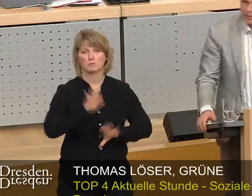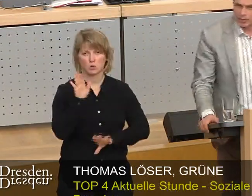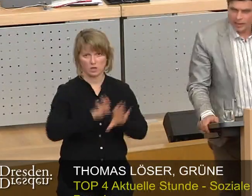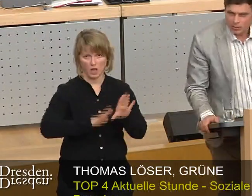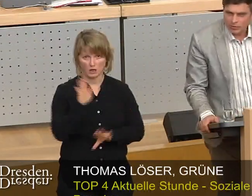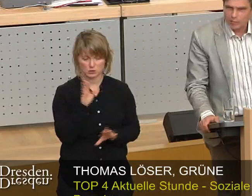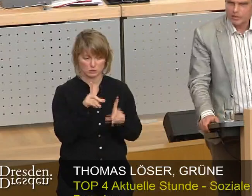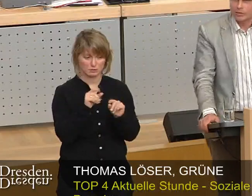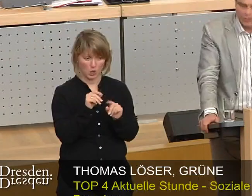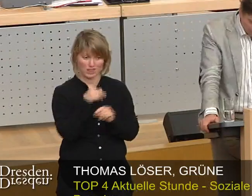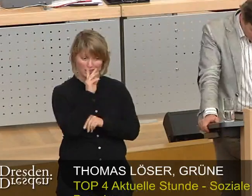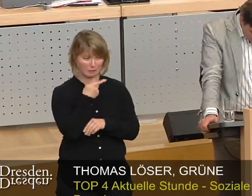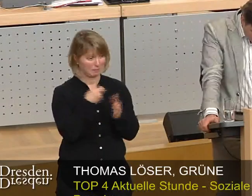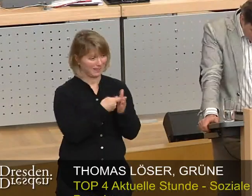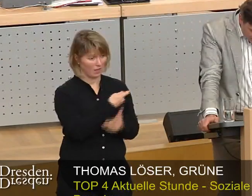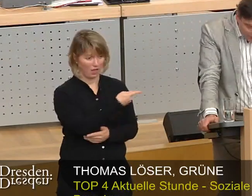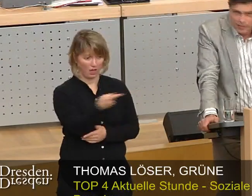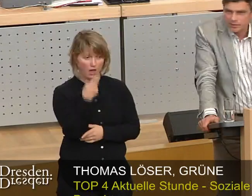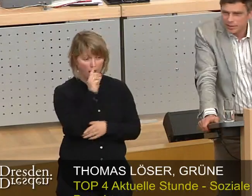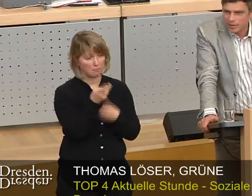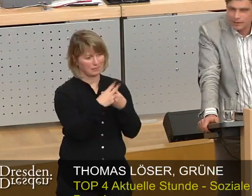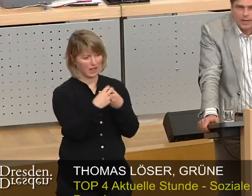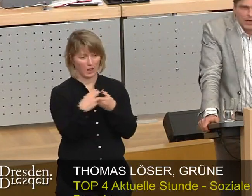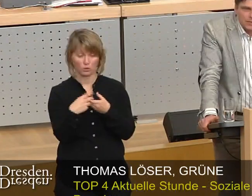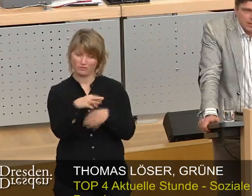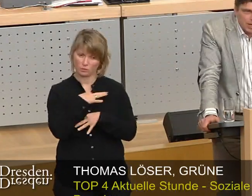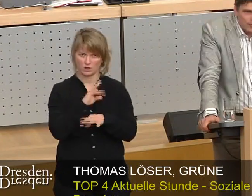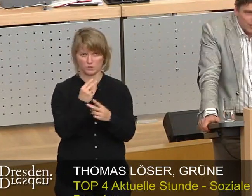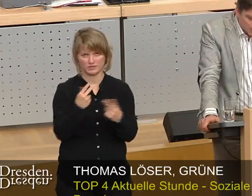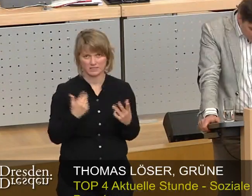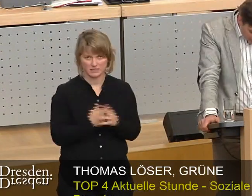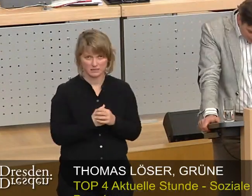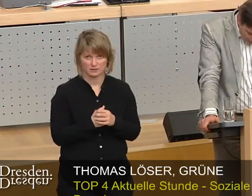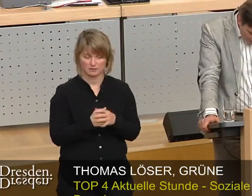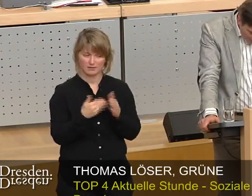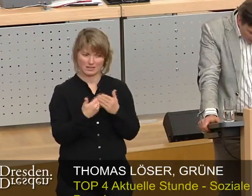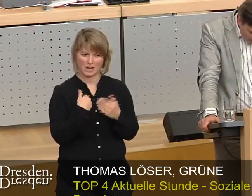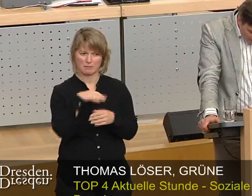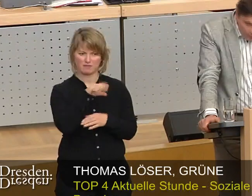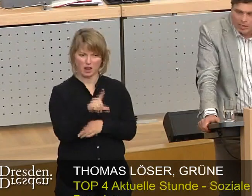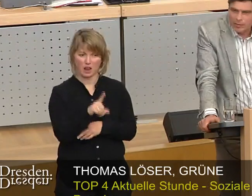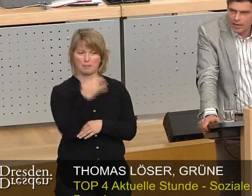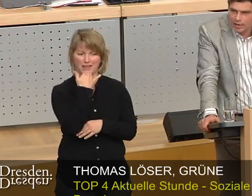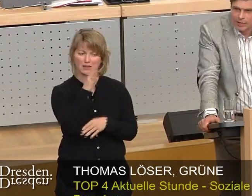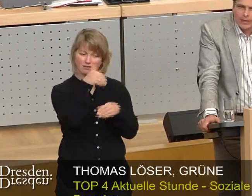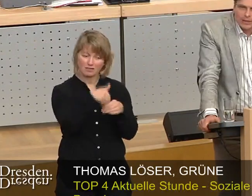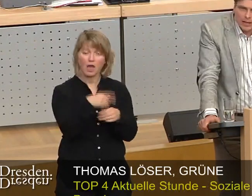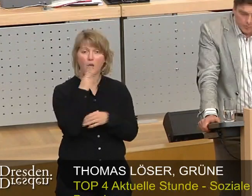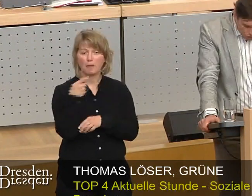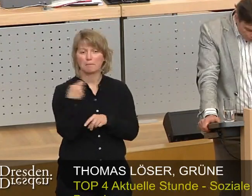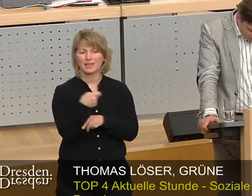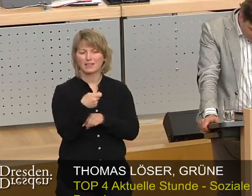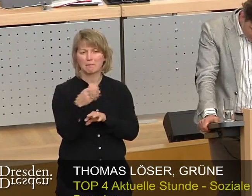Ihnen, die Beteiligung der Mieter und Mieterinnen ist für uns ein sehr wichtiges Element. Deswegen haben wir in diesem FL-Bericht einen Mieterbeirat